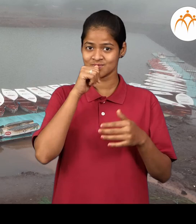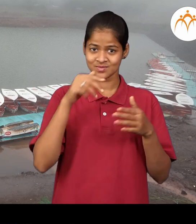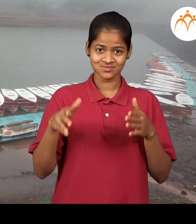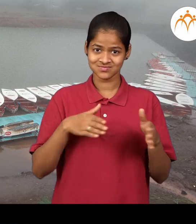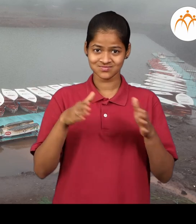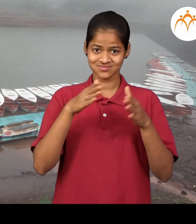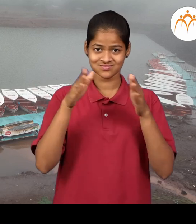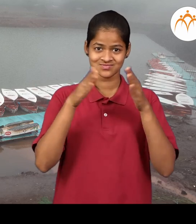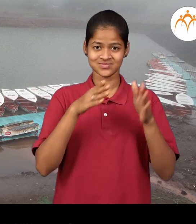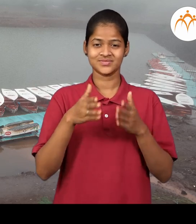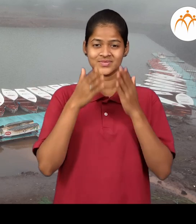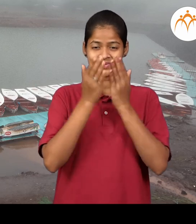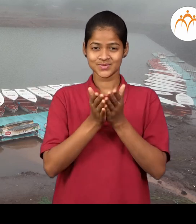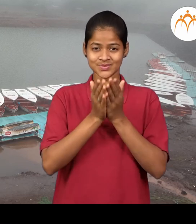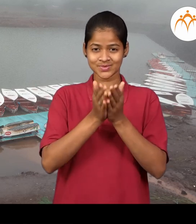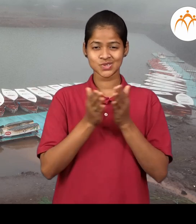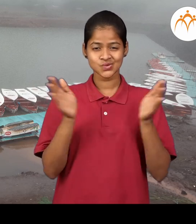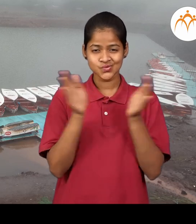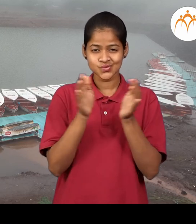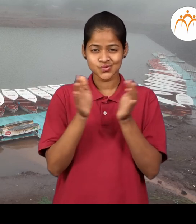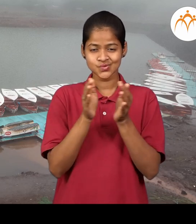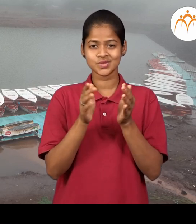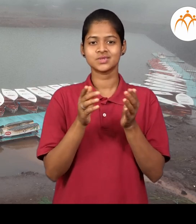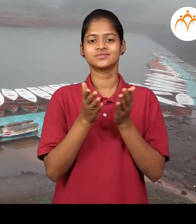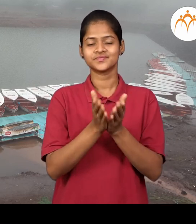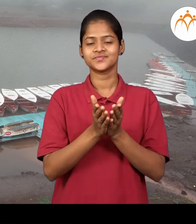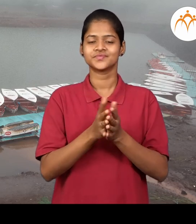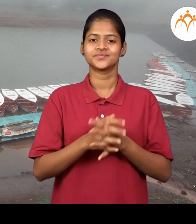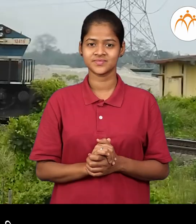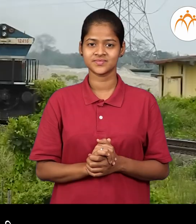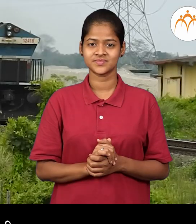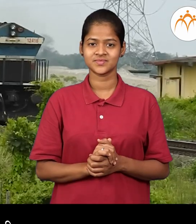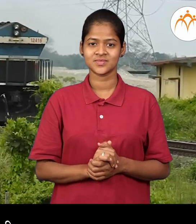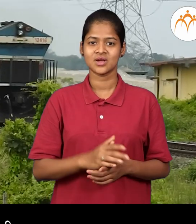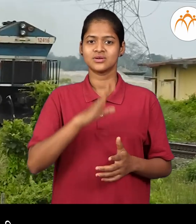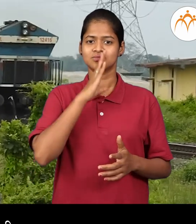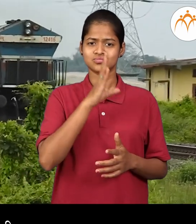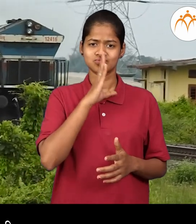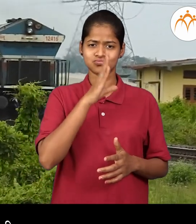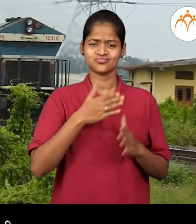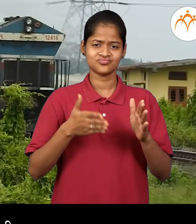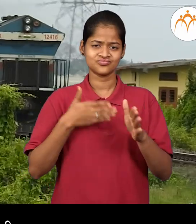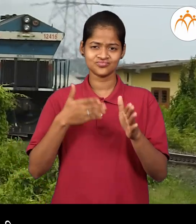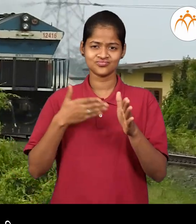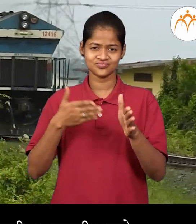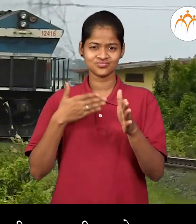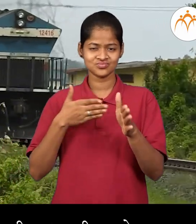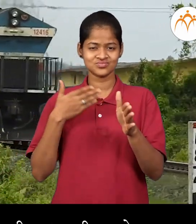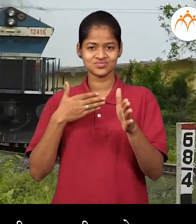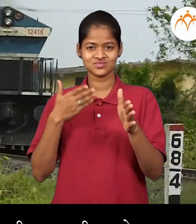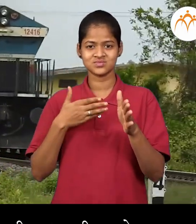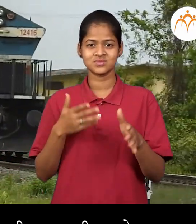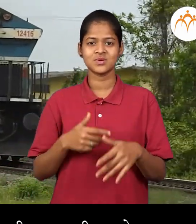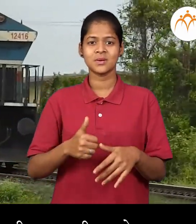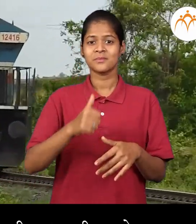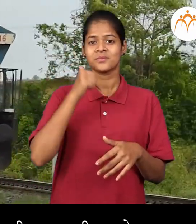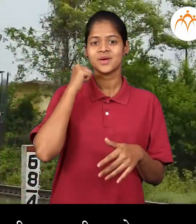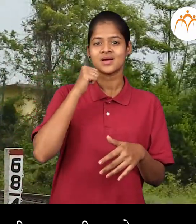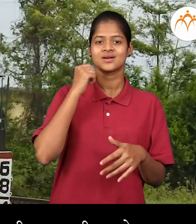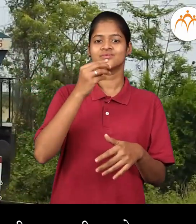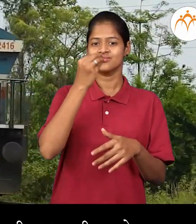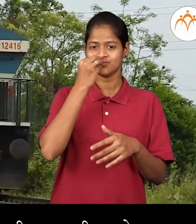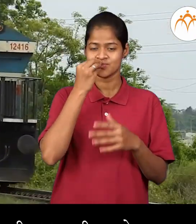छोट्या होड्या अस्ताद माल गाडी माल गाडी ही